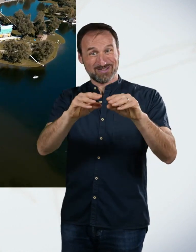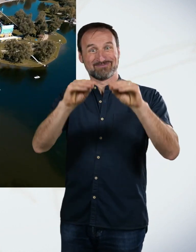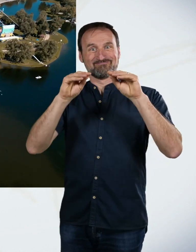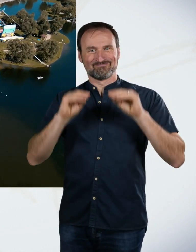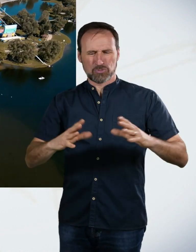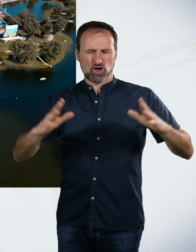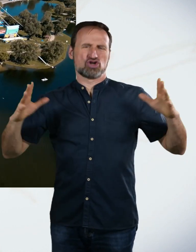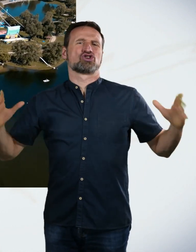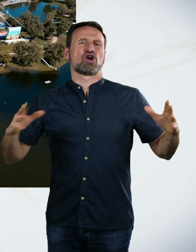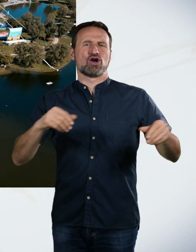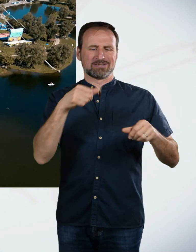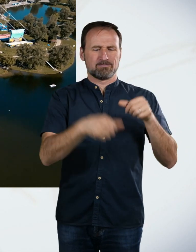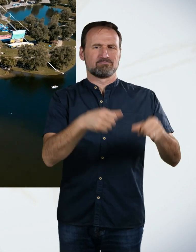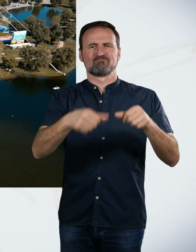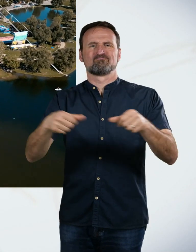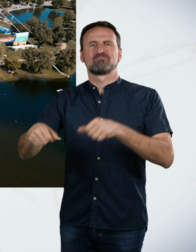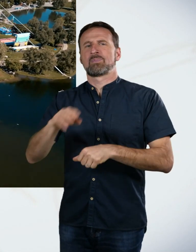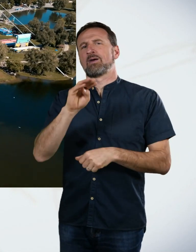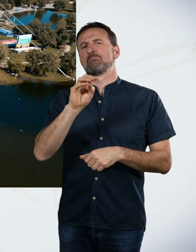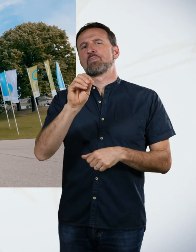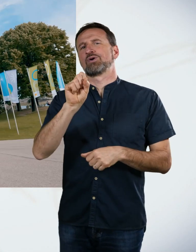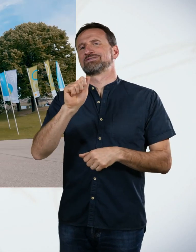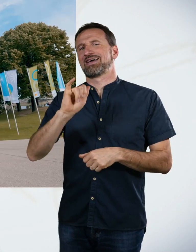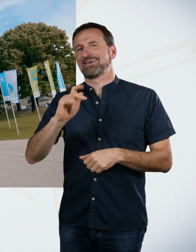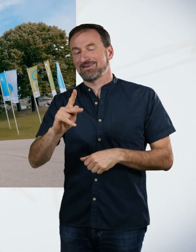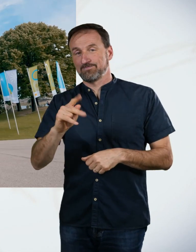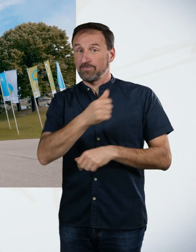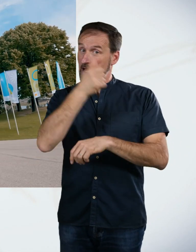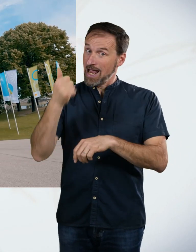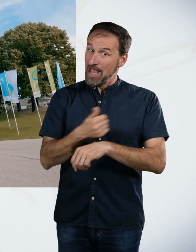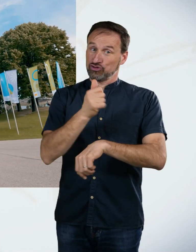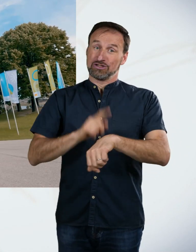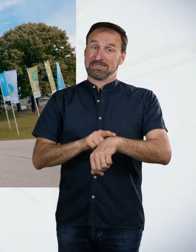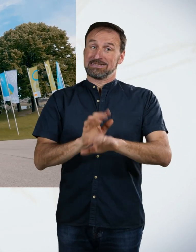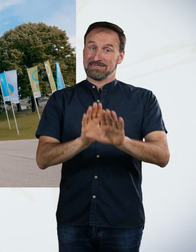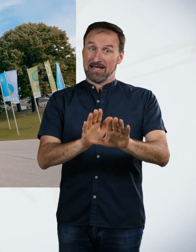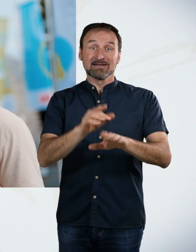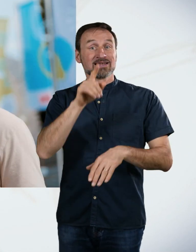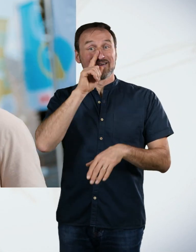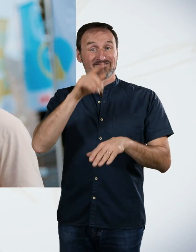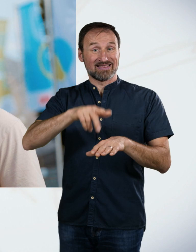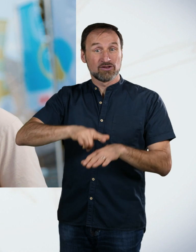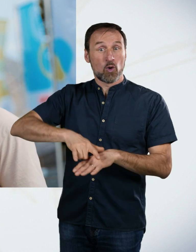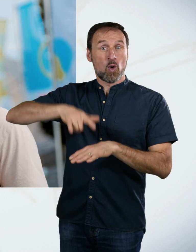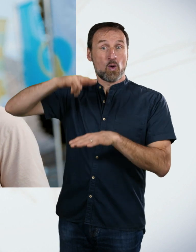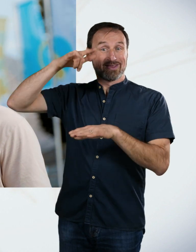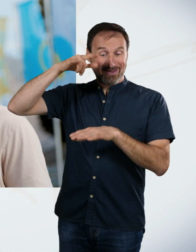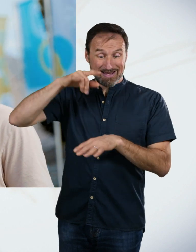Wenn ihnen die Drohne am Ende von oben korrekt erfasst und der Link wirklich funktioniert, hast du die Challenge gewonnen. Bin ja mal gespannt.